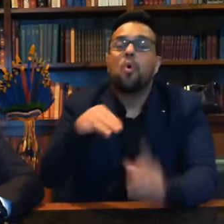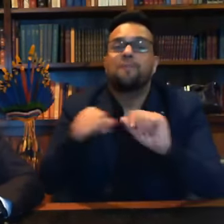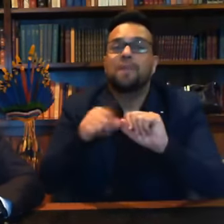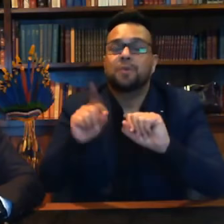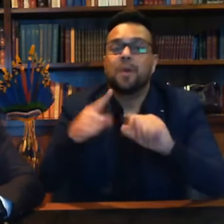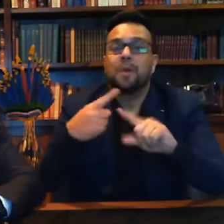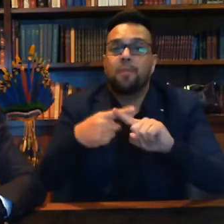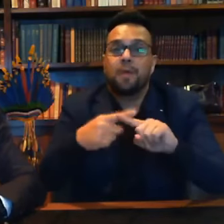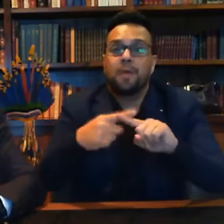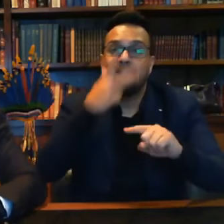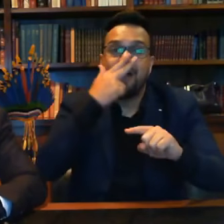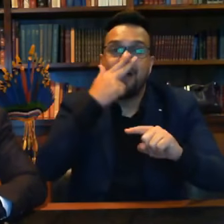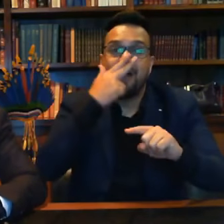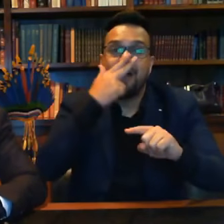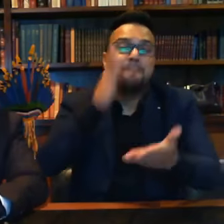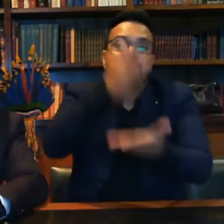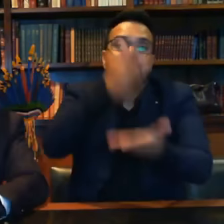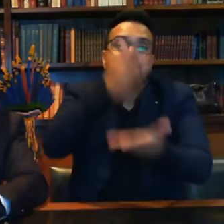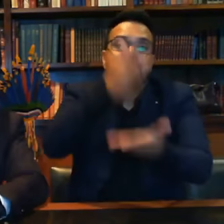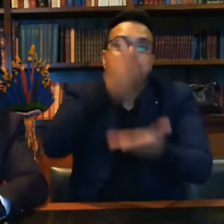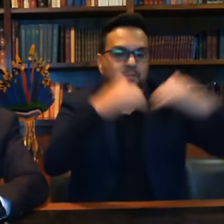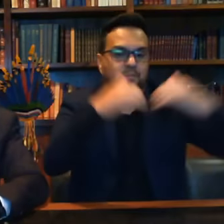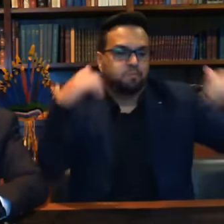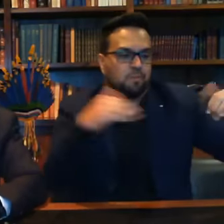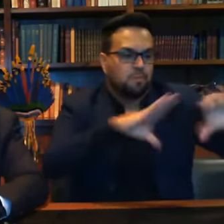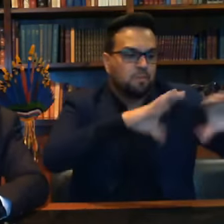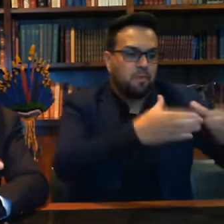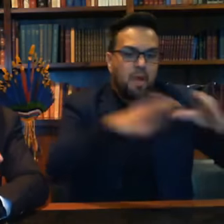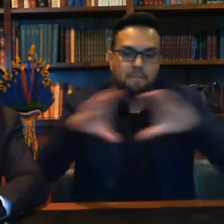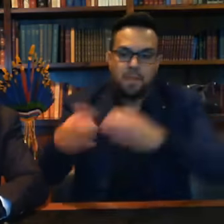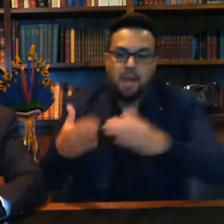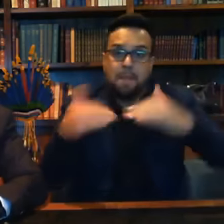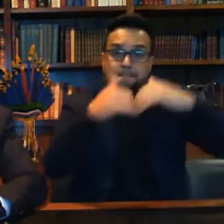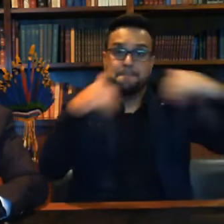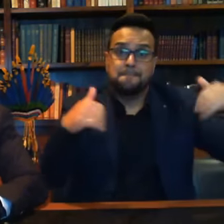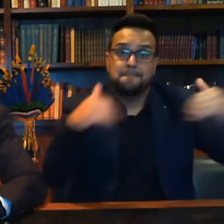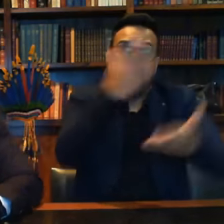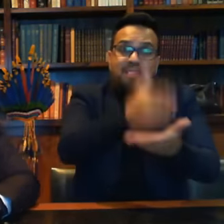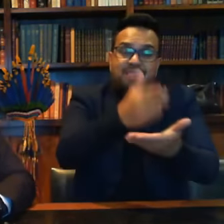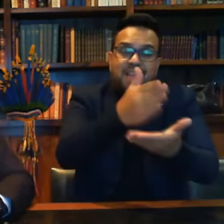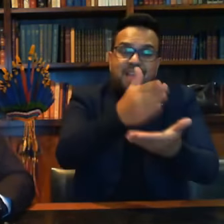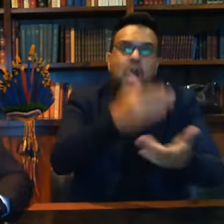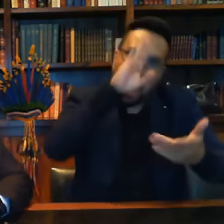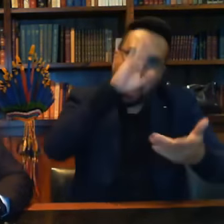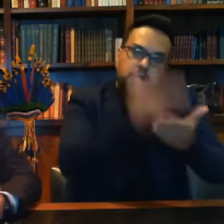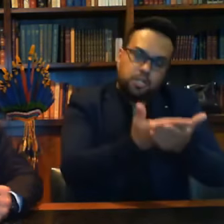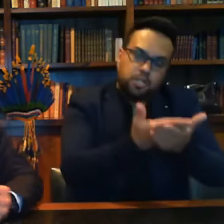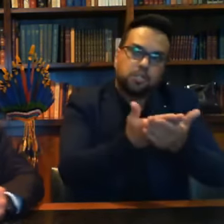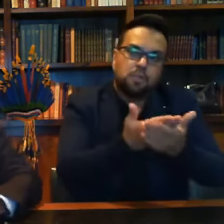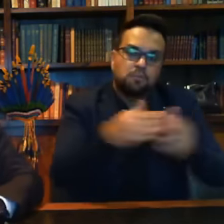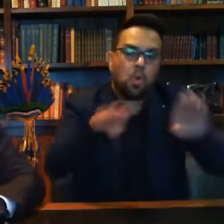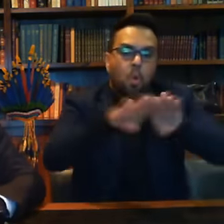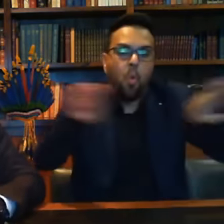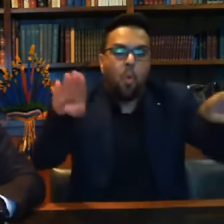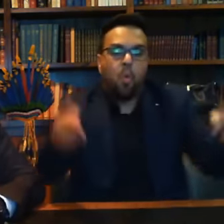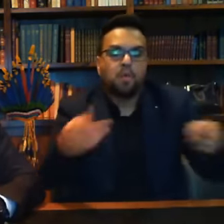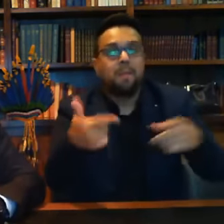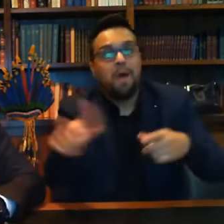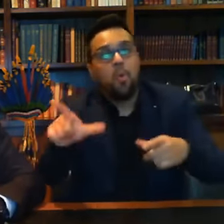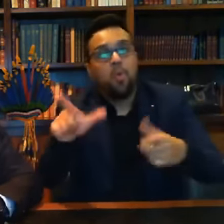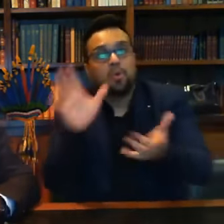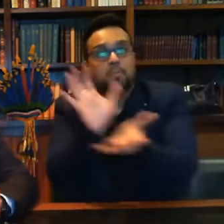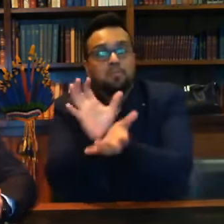metade do parlamento acredita na unha eletrônica e a outra metade tem desconfiança.